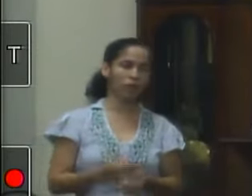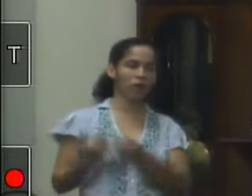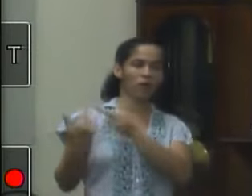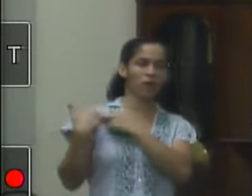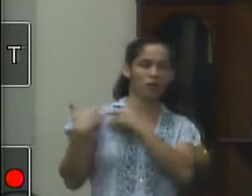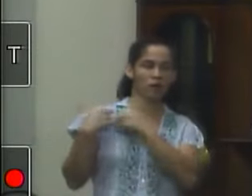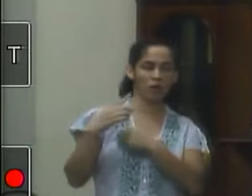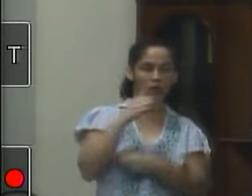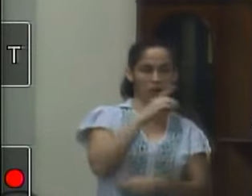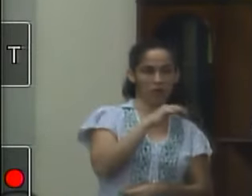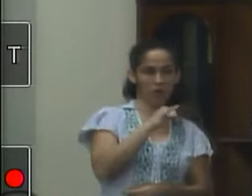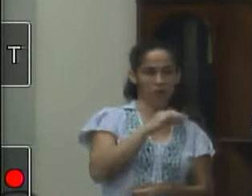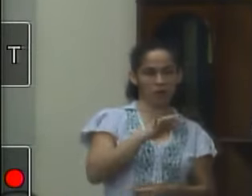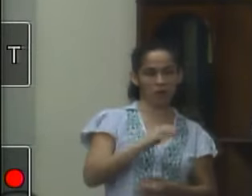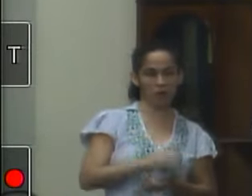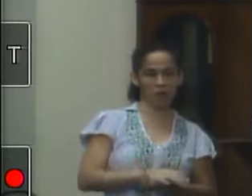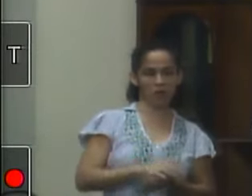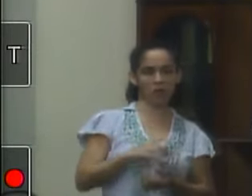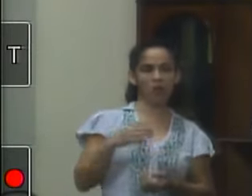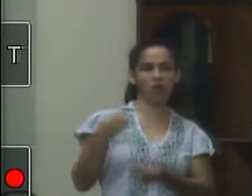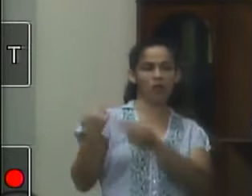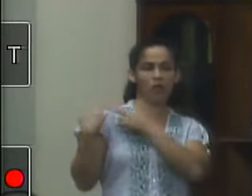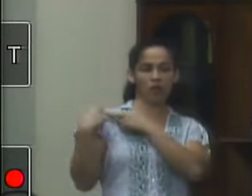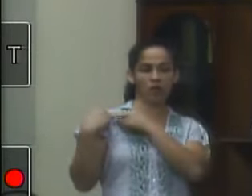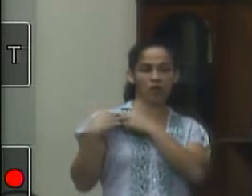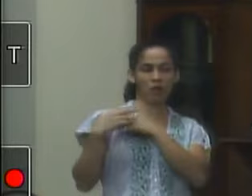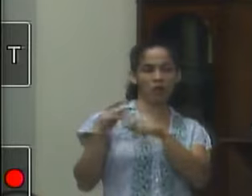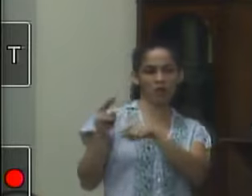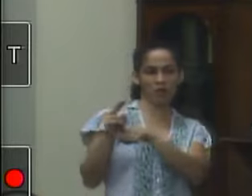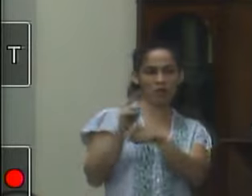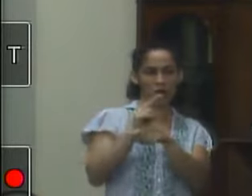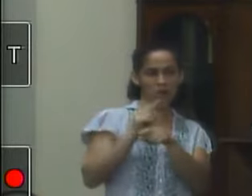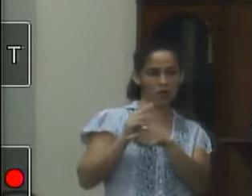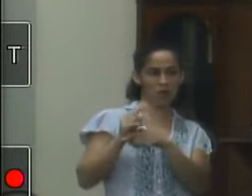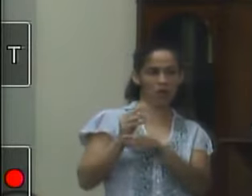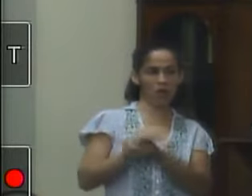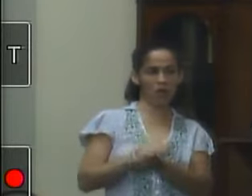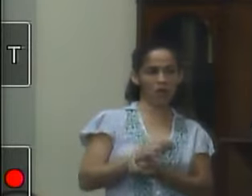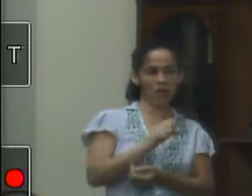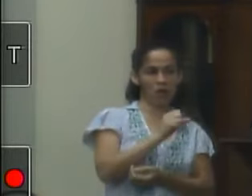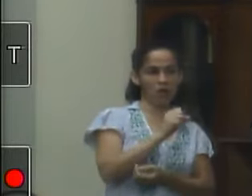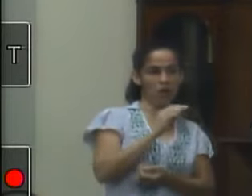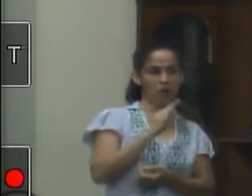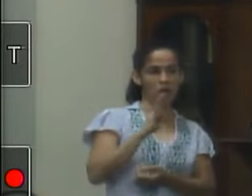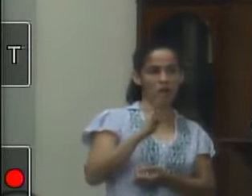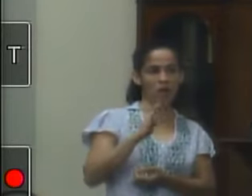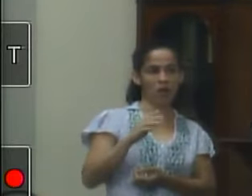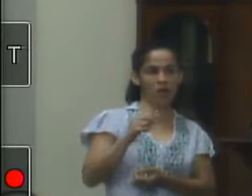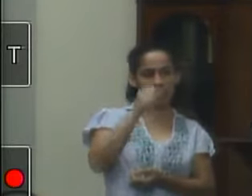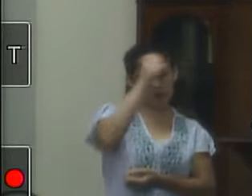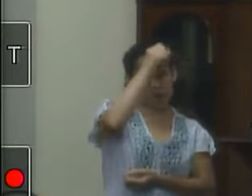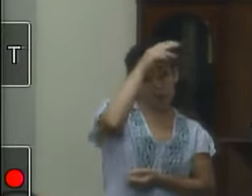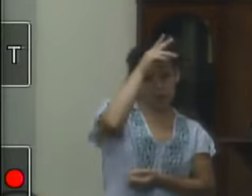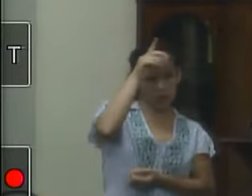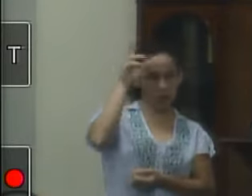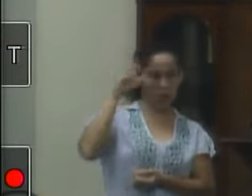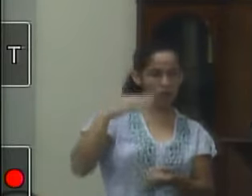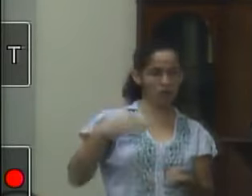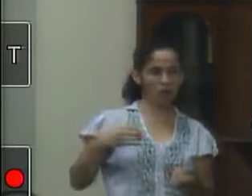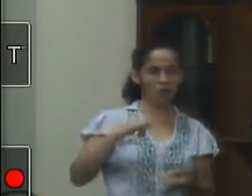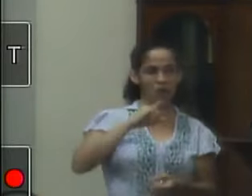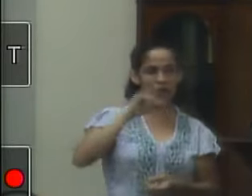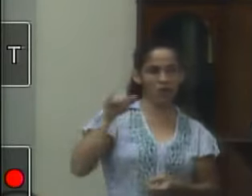DENIT é responsabilidade dele tomar conta da subprefeitura de Barão de Paraná então